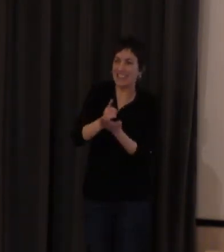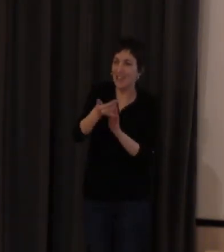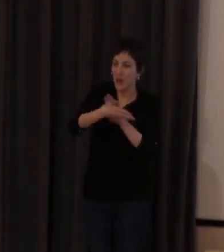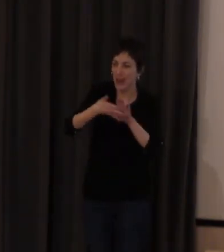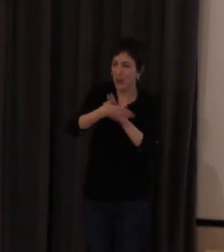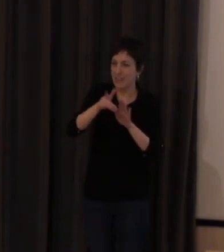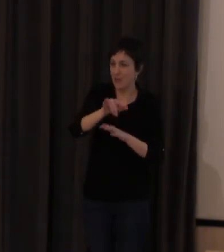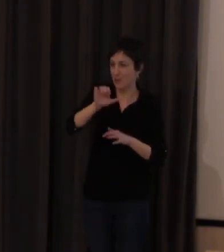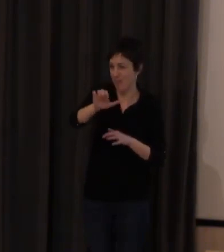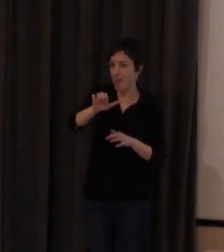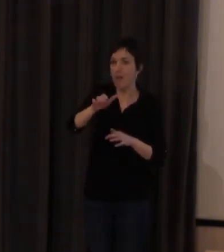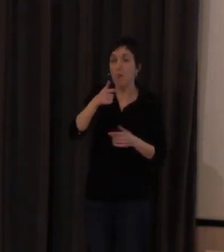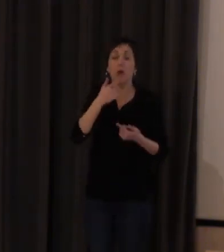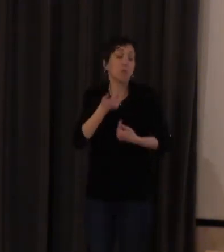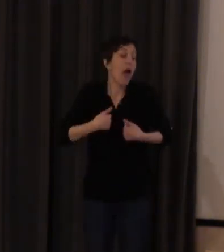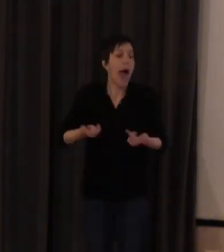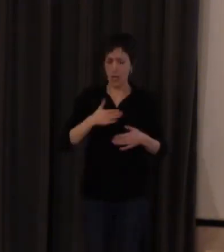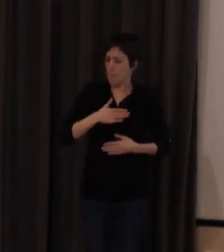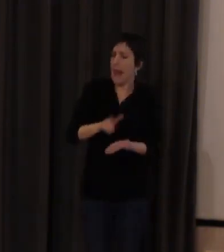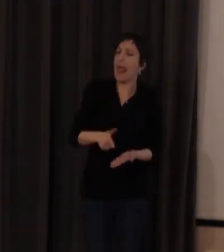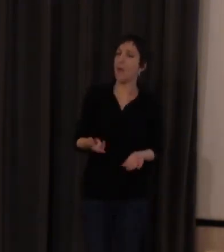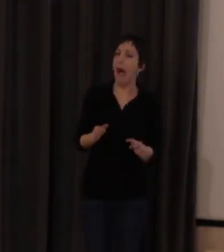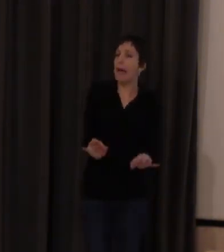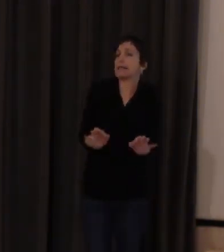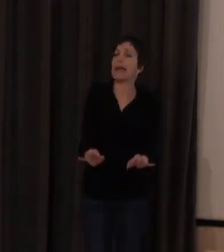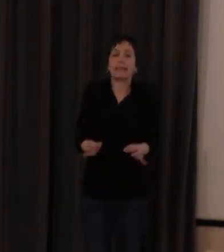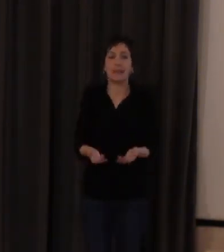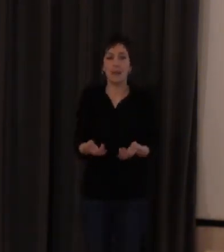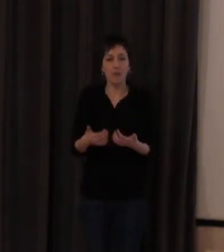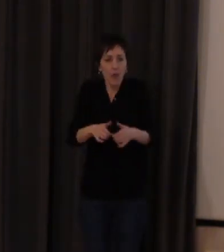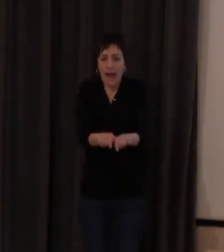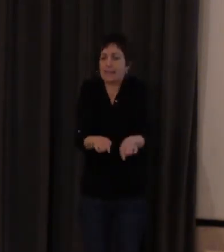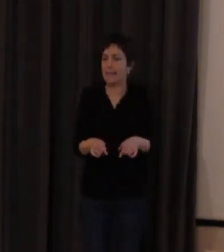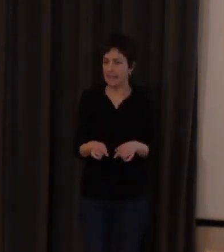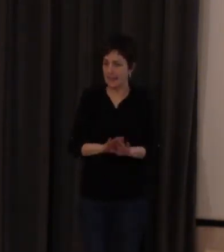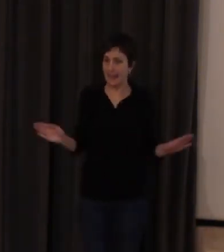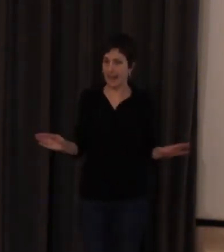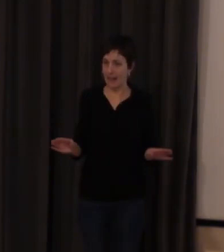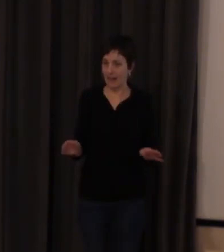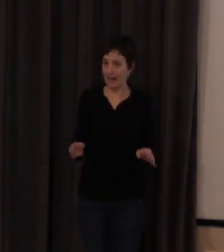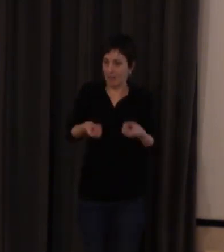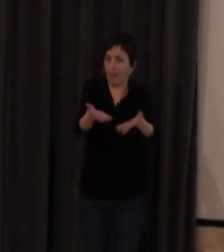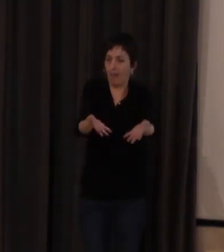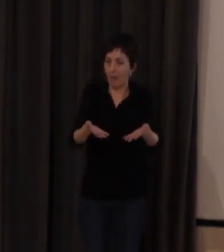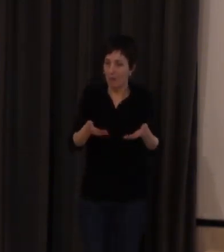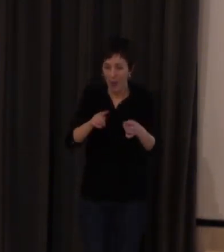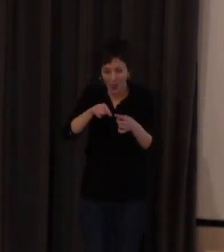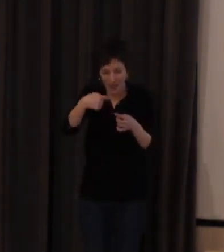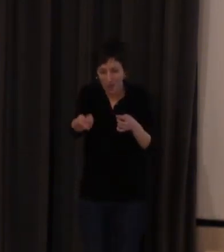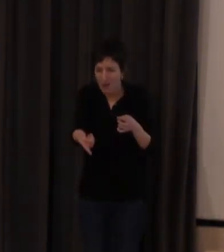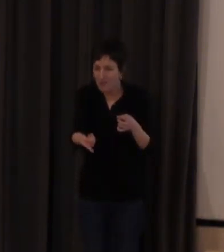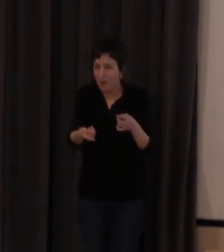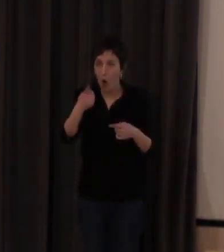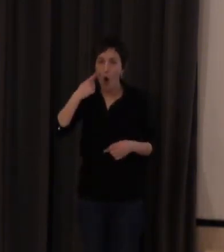bueno pues yo es mi lengua y es así y funciona así y luego no estamos